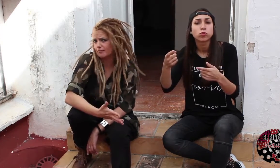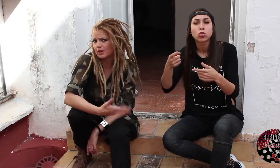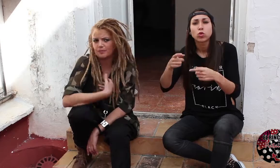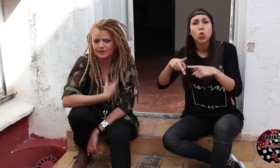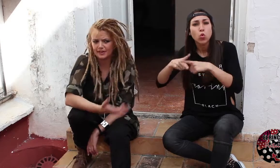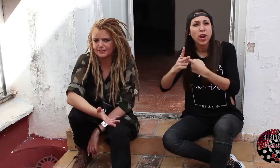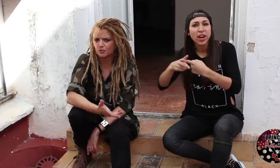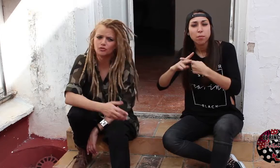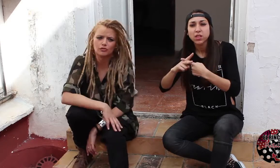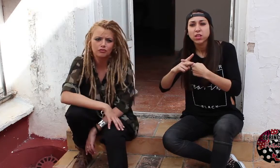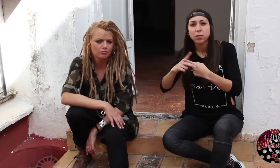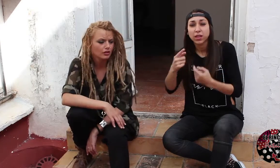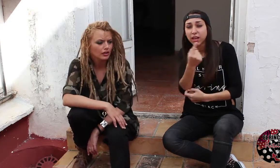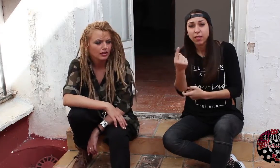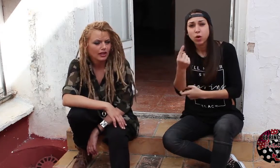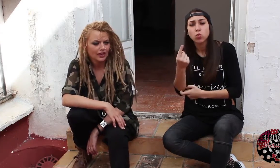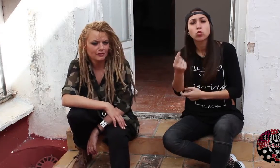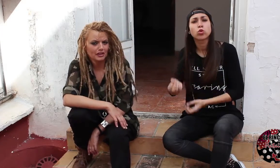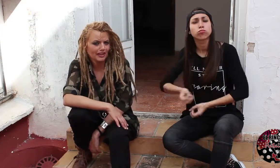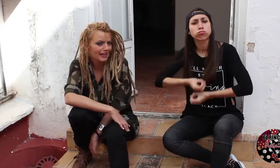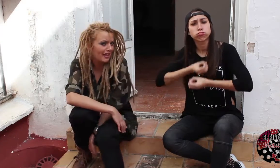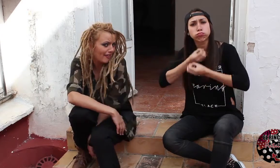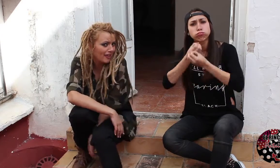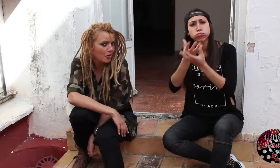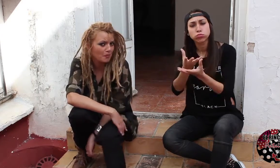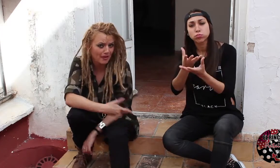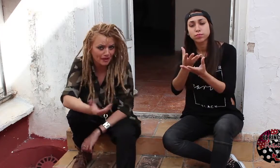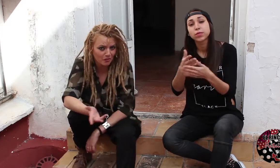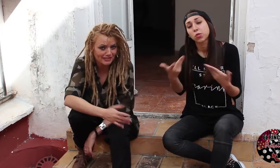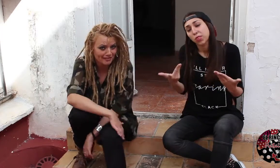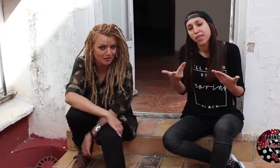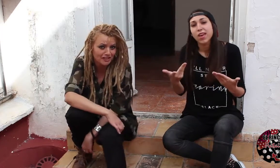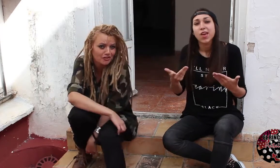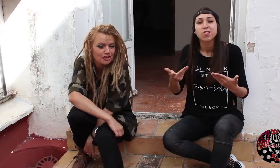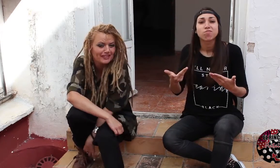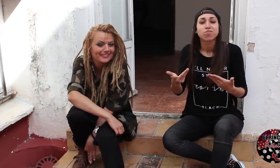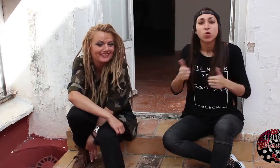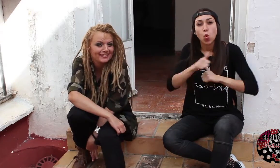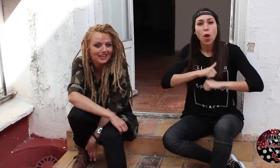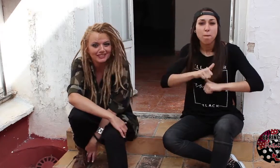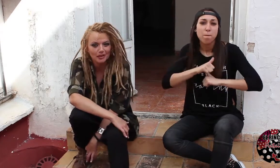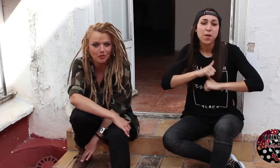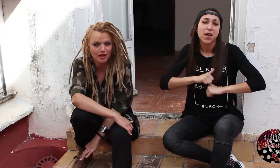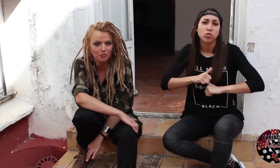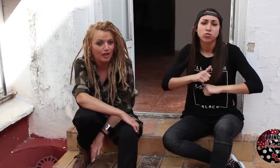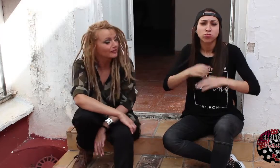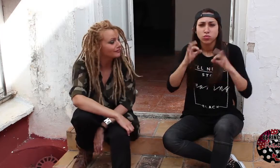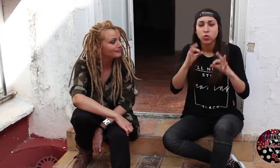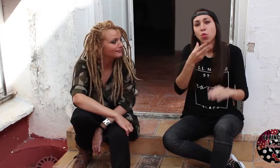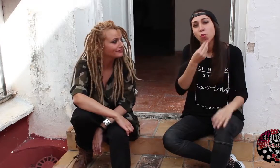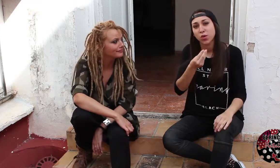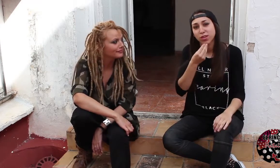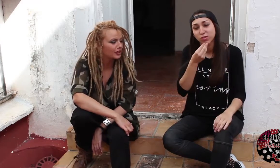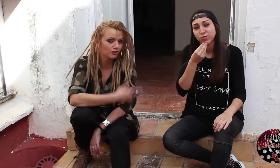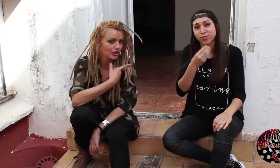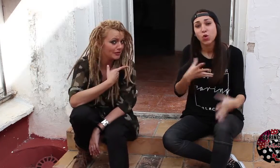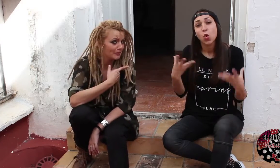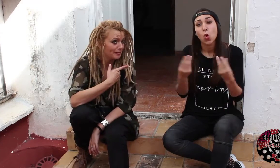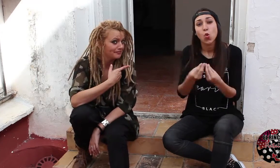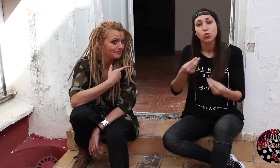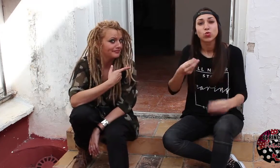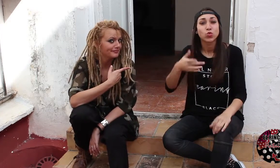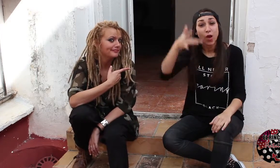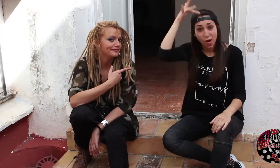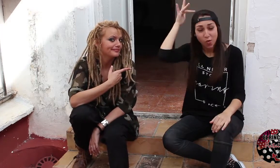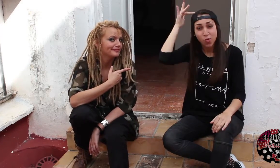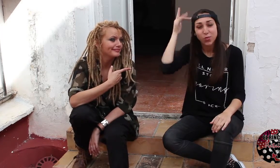expresarse uno así que nada, el entero va a ser bonito y allí estamos con la rubia y con